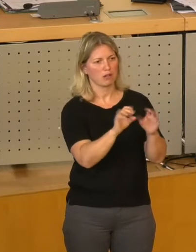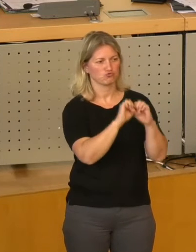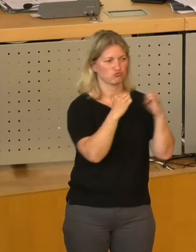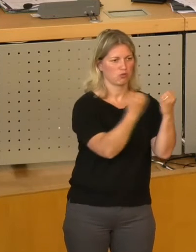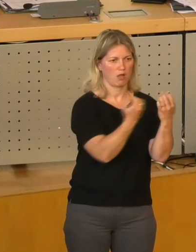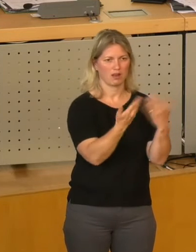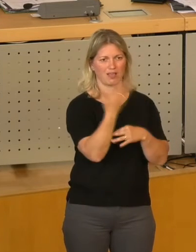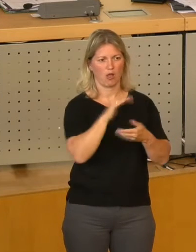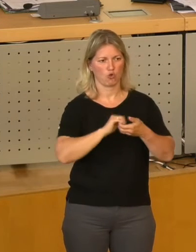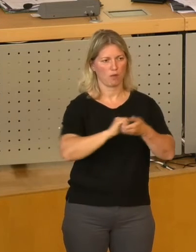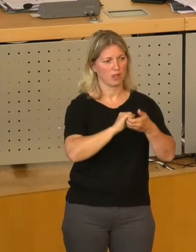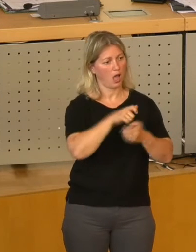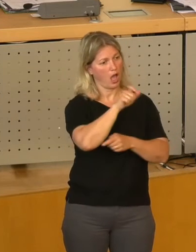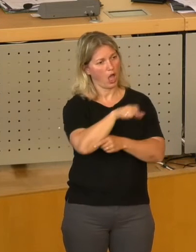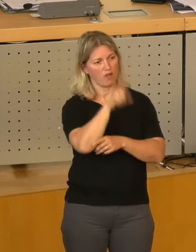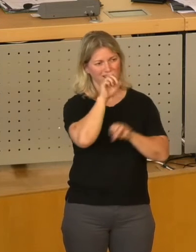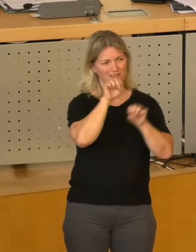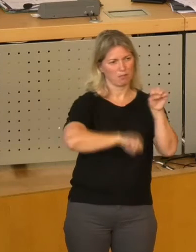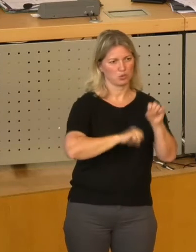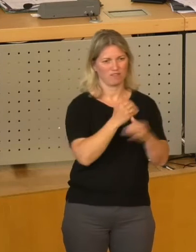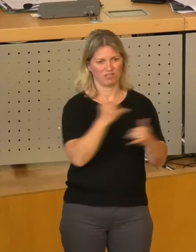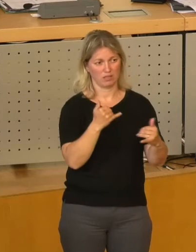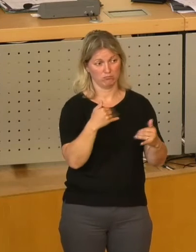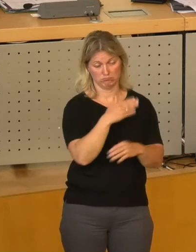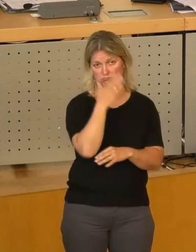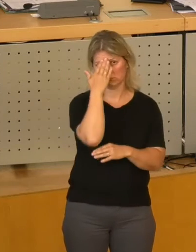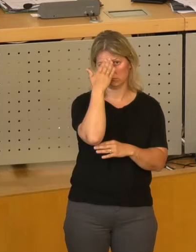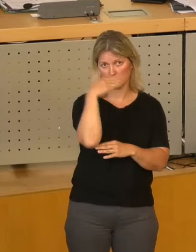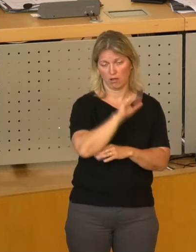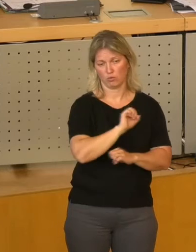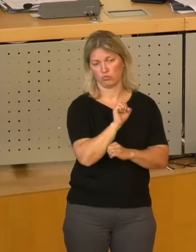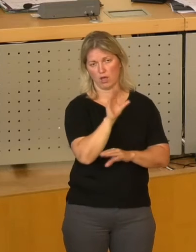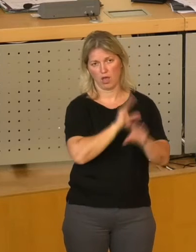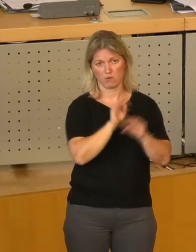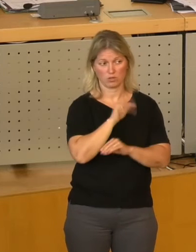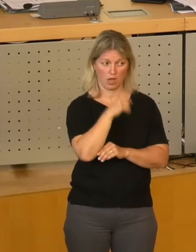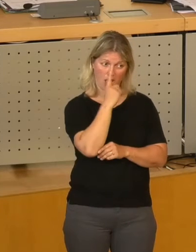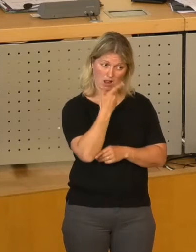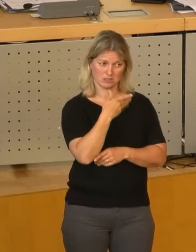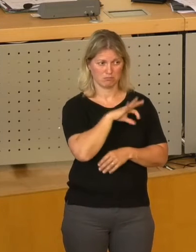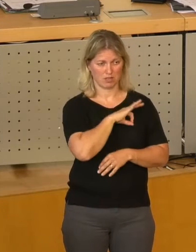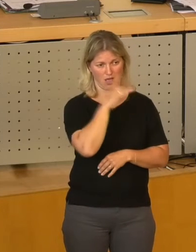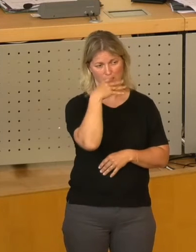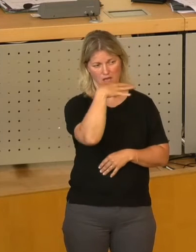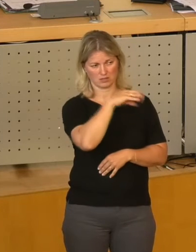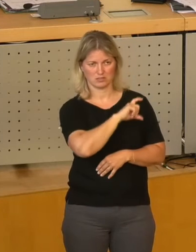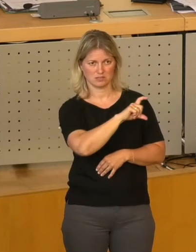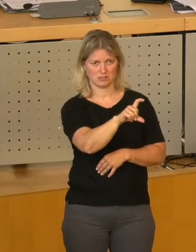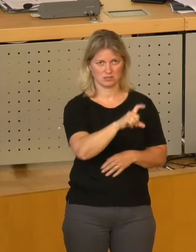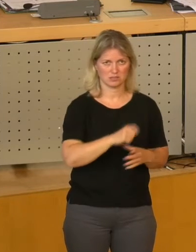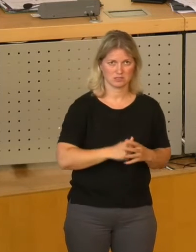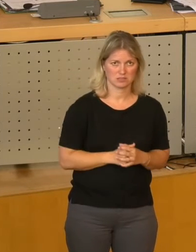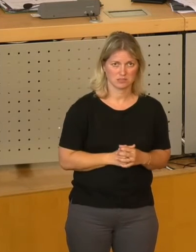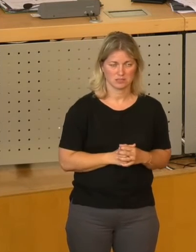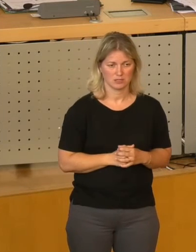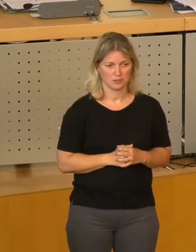wie man die kaputt macht. Da haben Sie ja einzigartige Erfahrungen, übrigens als einzige Partei hier in diesem Stadtrat. In dieser